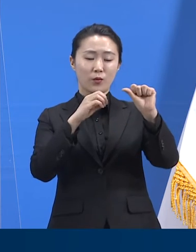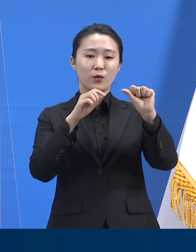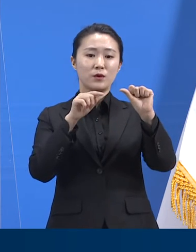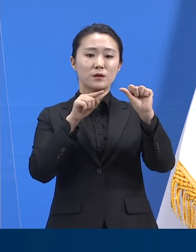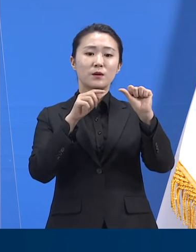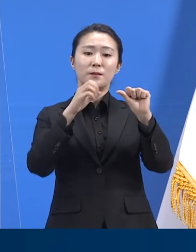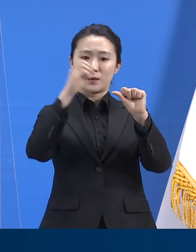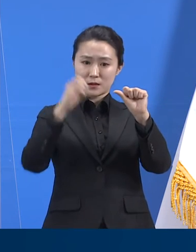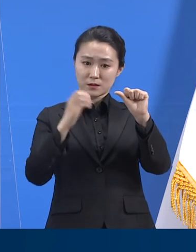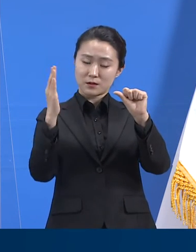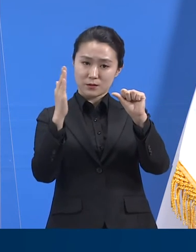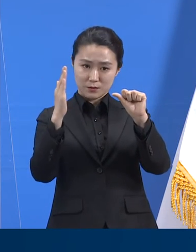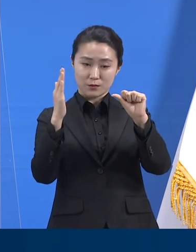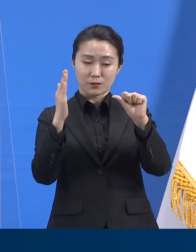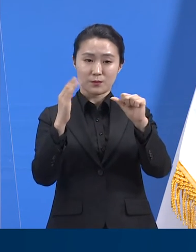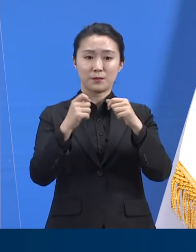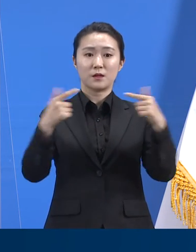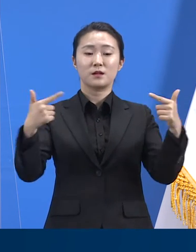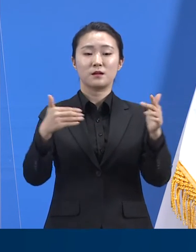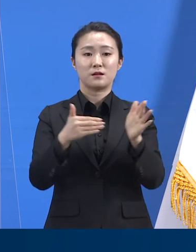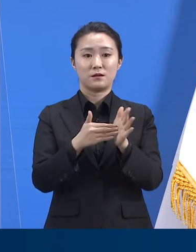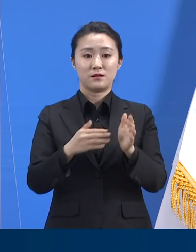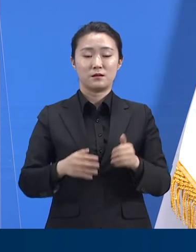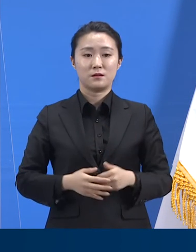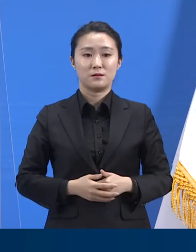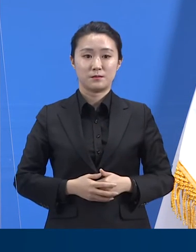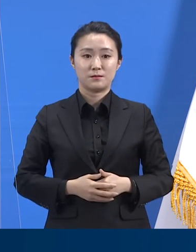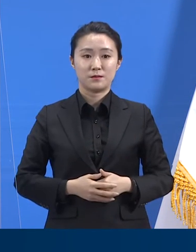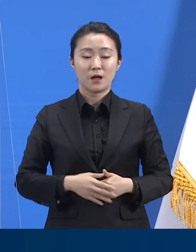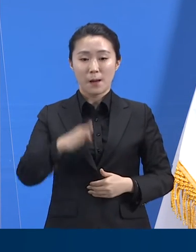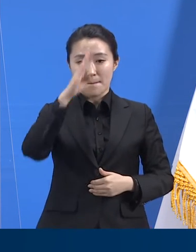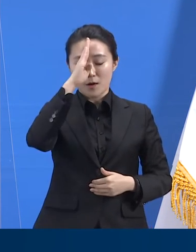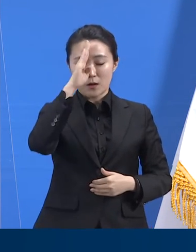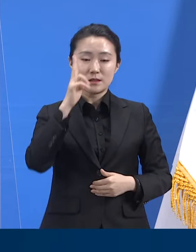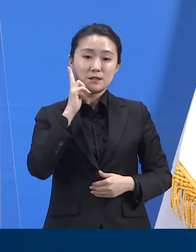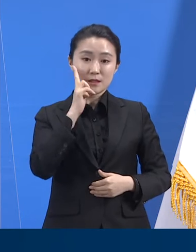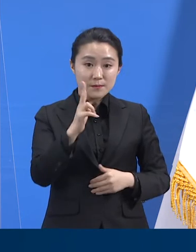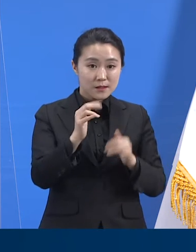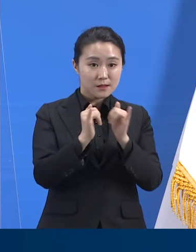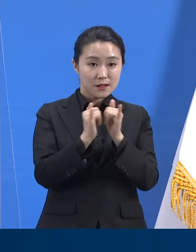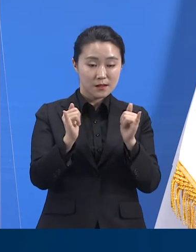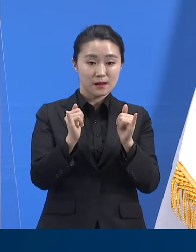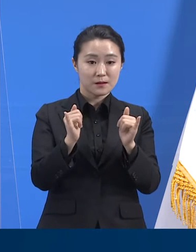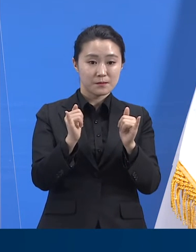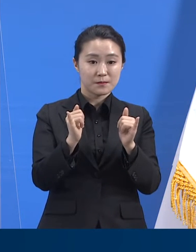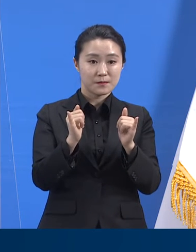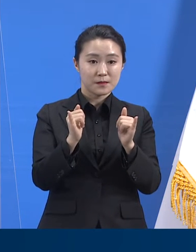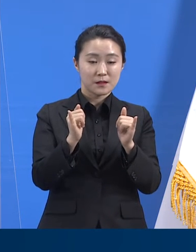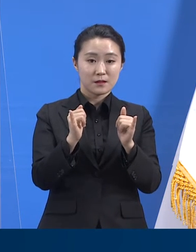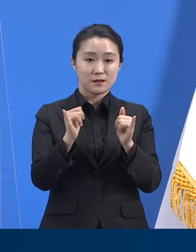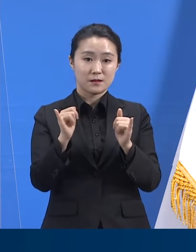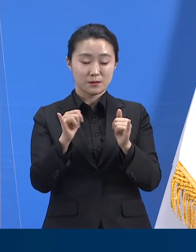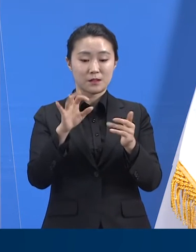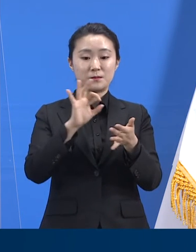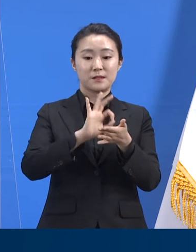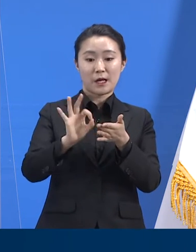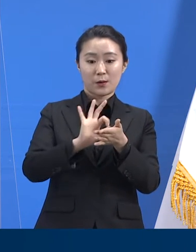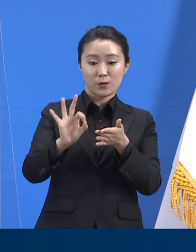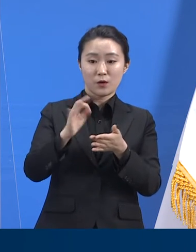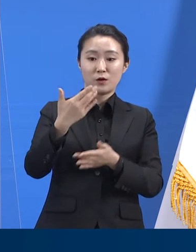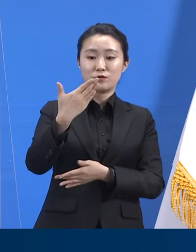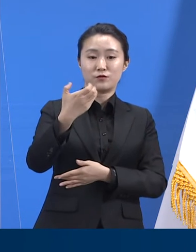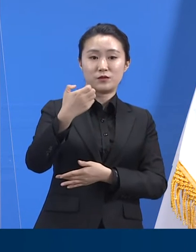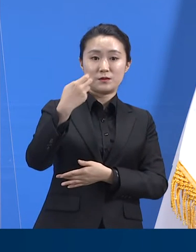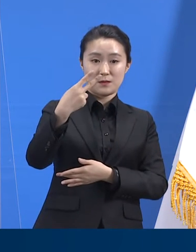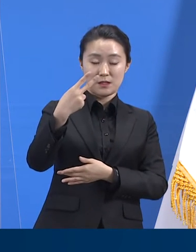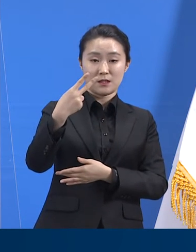중증환자 치료 병상은 총 204병상을 확보하였으며 이 중 92개를 사용하고 있습니다. 현재